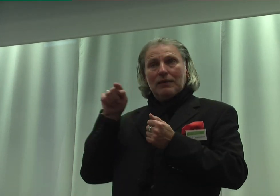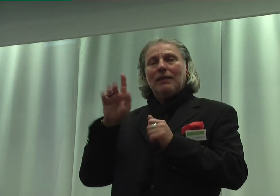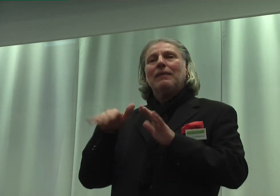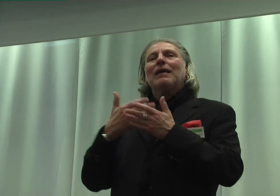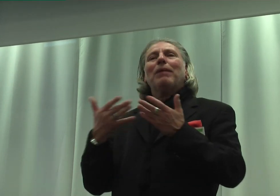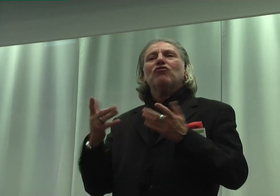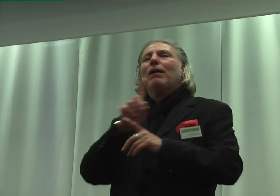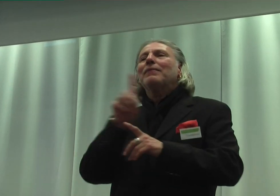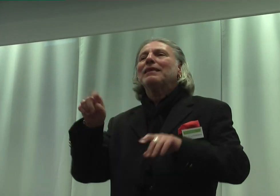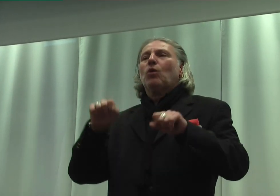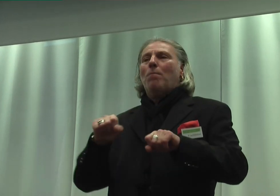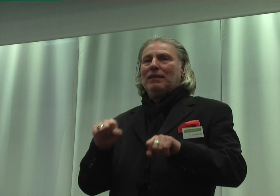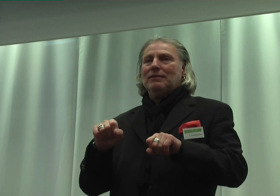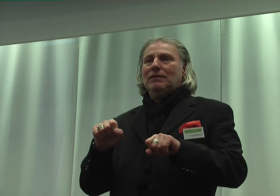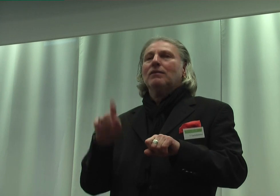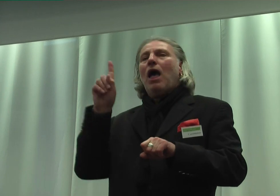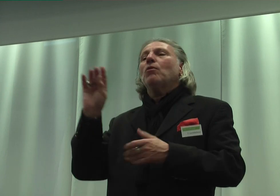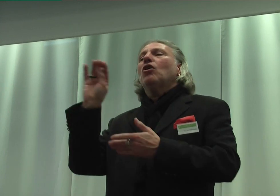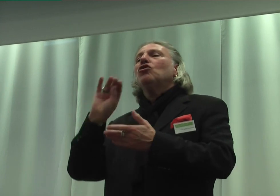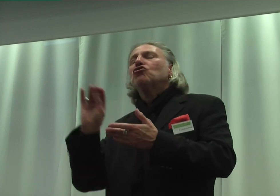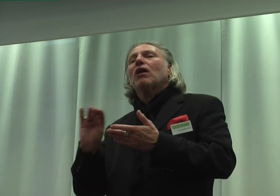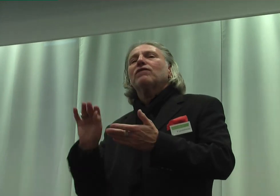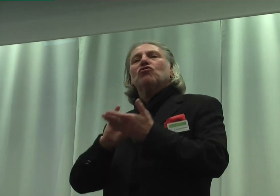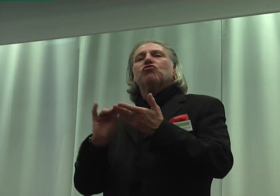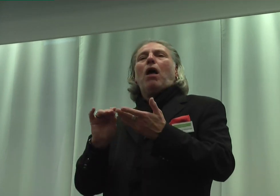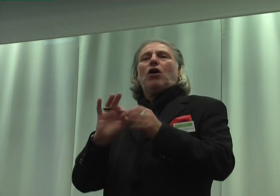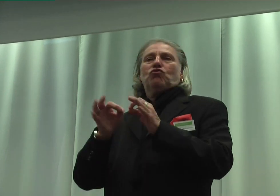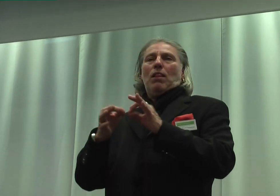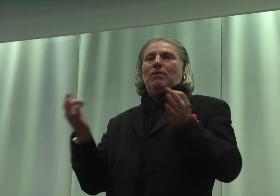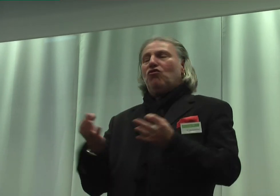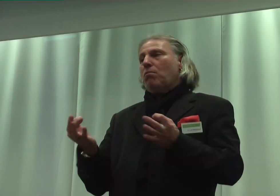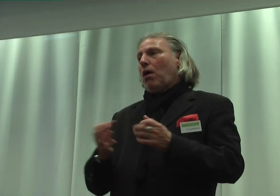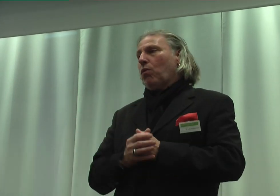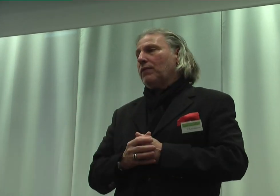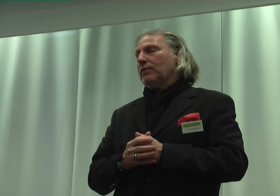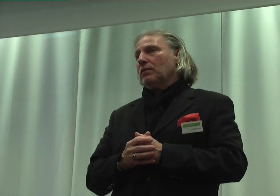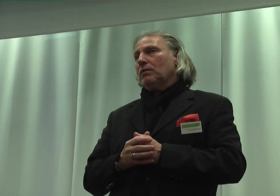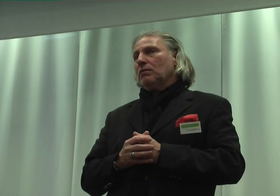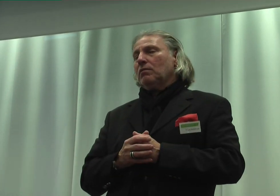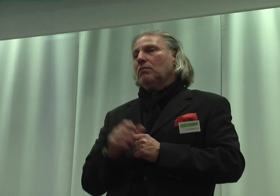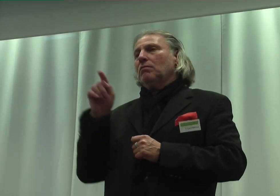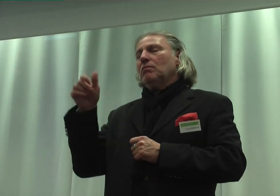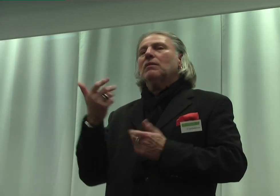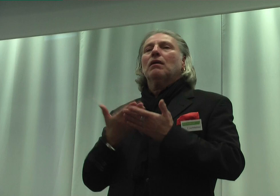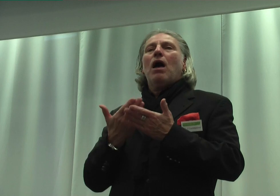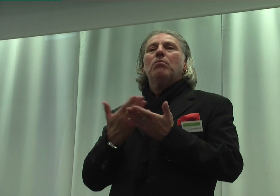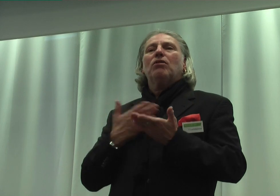nicht kompetent sind, aber auch Schriftsprachförderung angeniehen sind, die ein Hörgericht haben oder andere